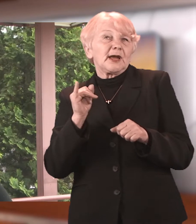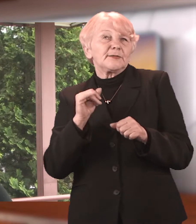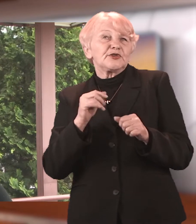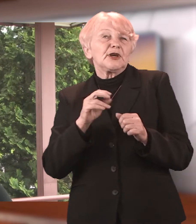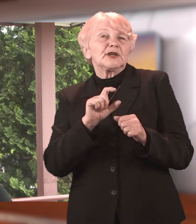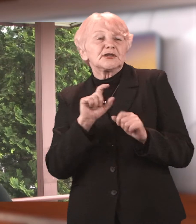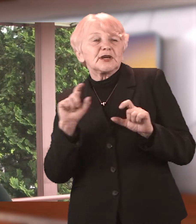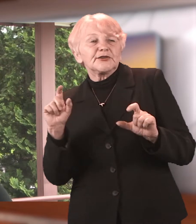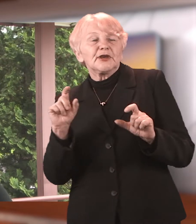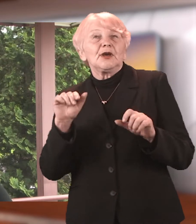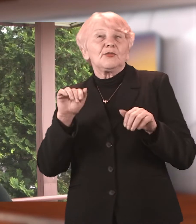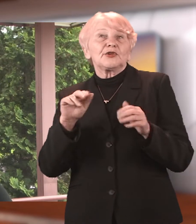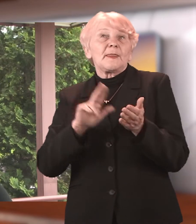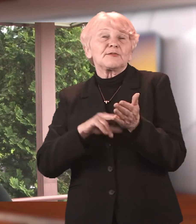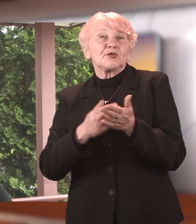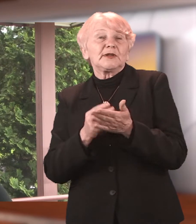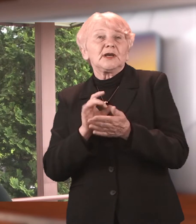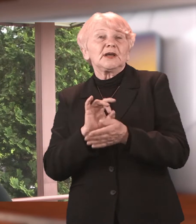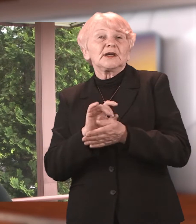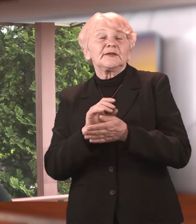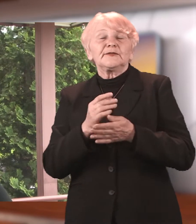objawy ze strony układu krążenia.